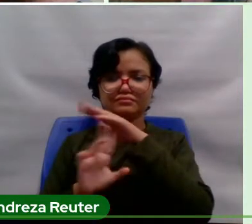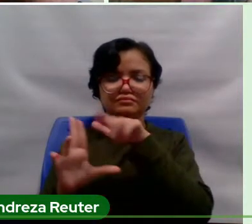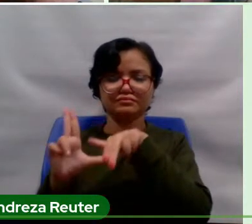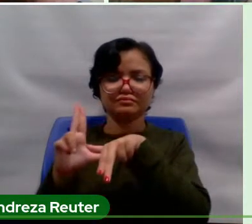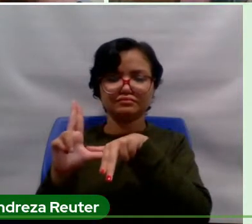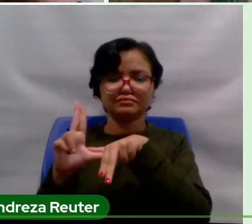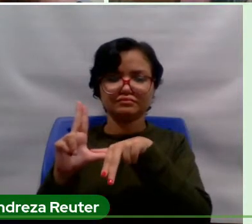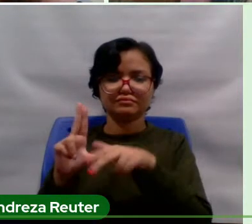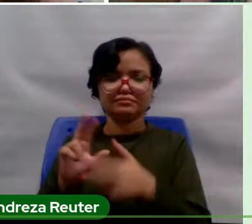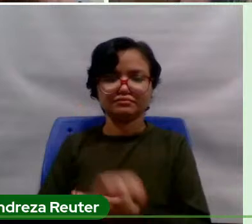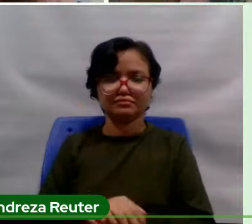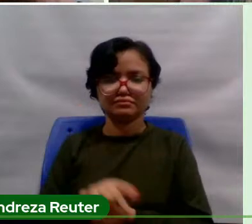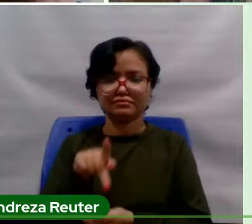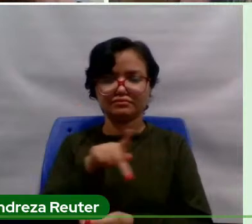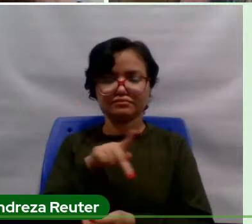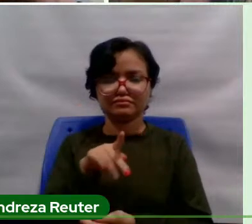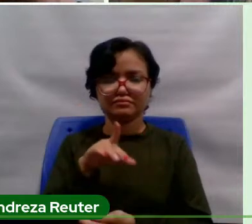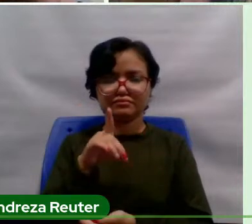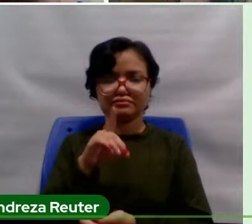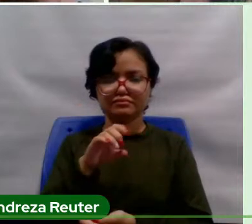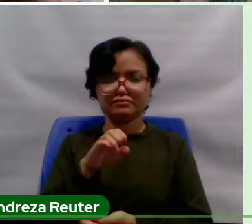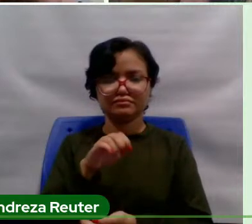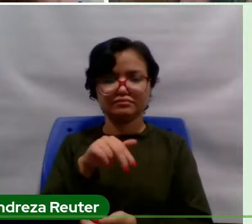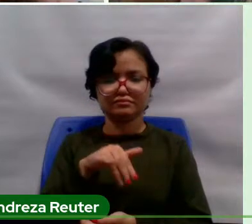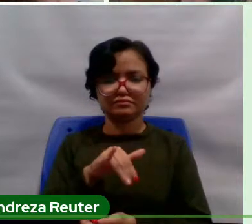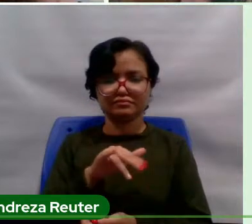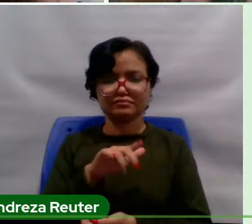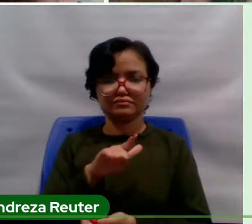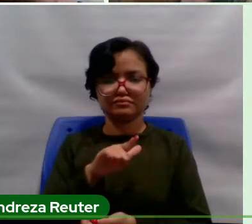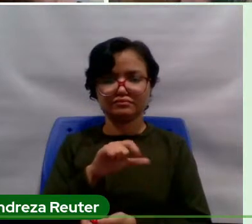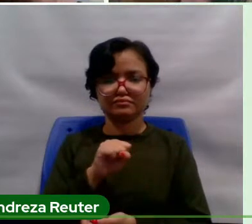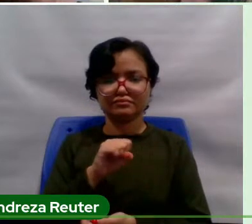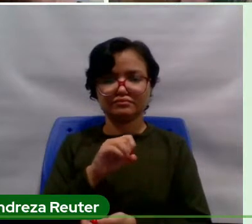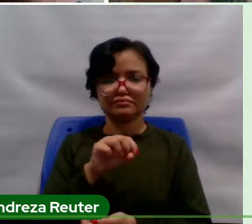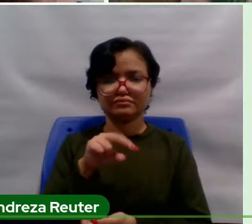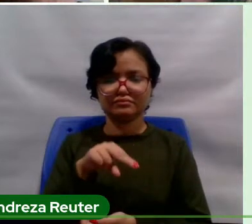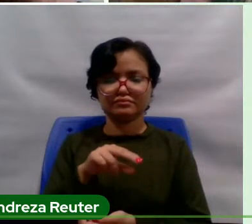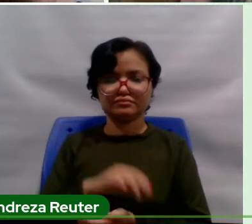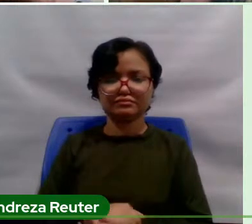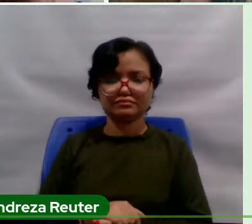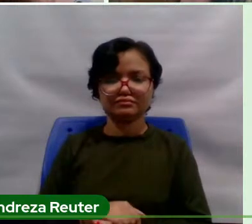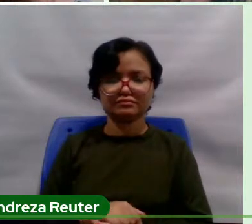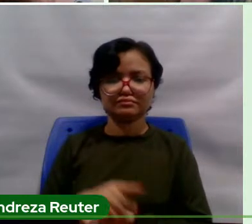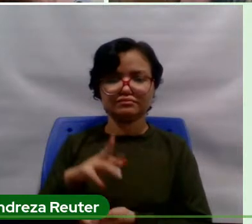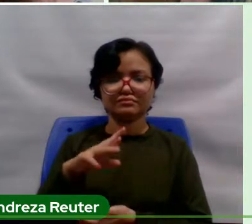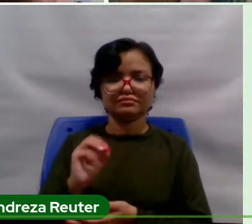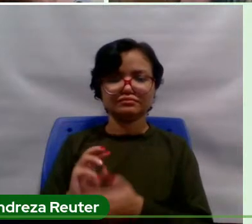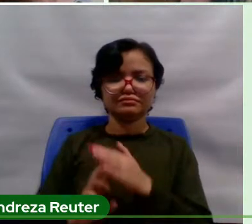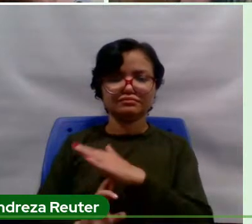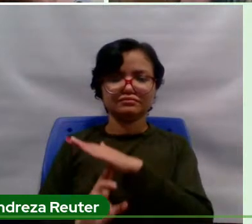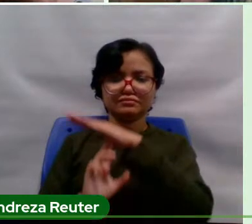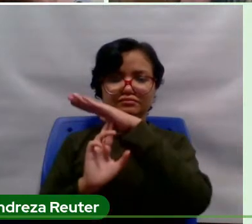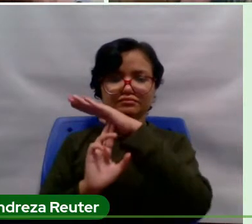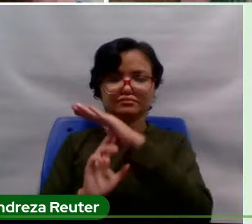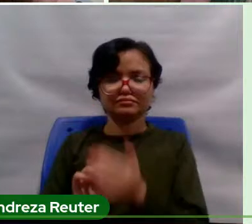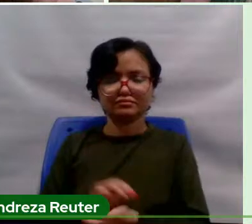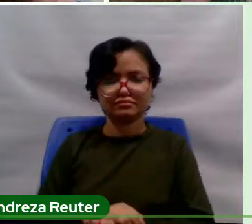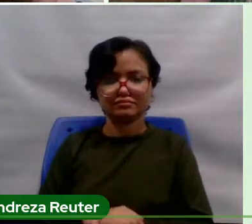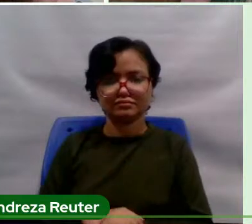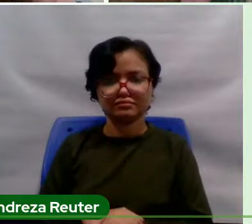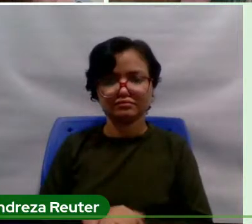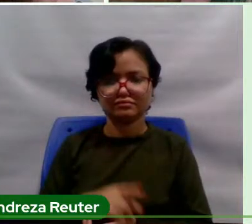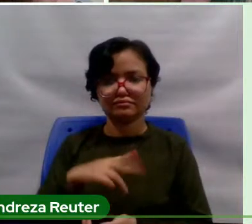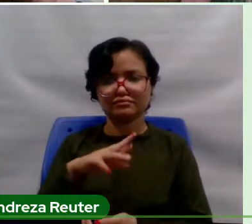doutor Denilson da Silva Costa, a pró-reitora de pós-graduação, Pesquisa e Inovação Tecnológica, a professora